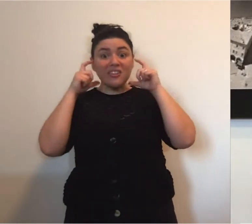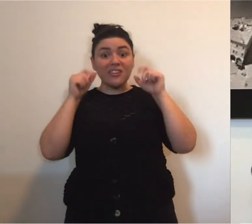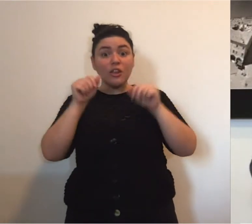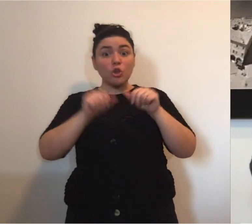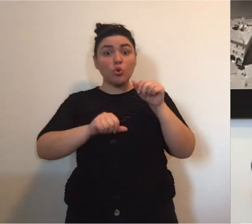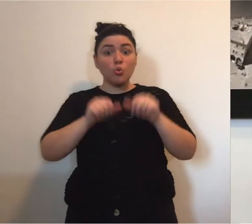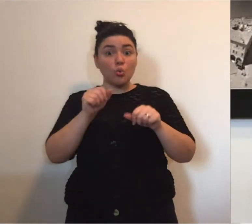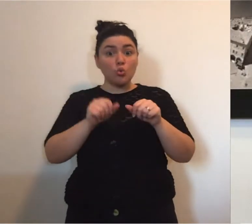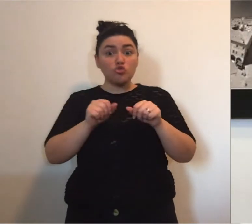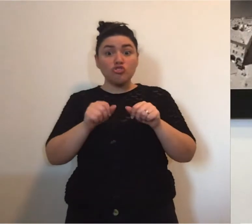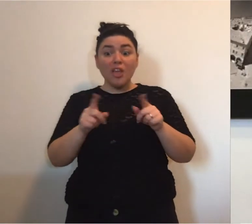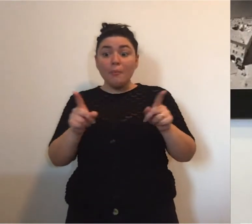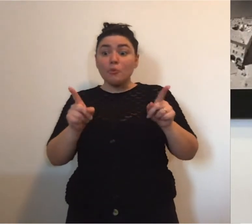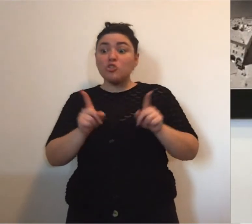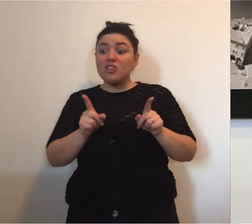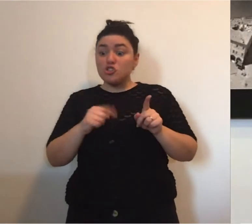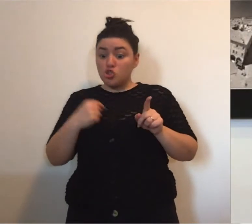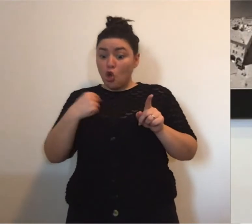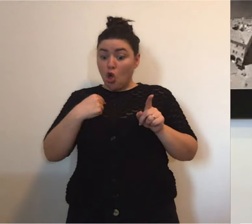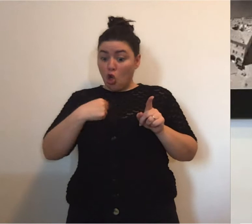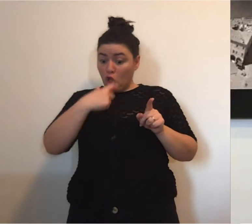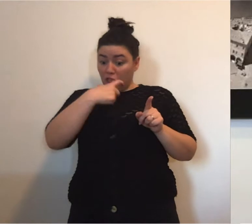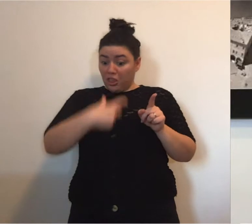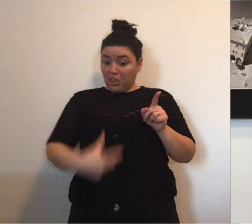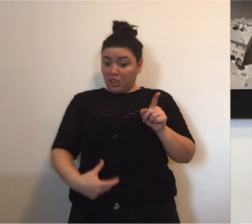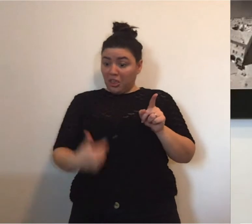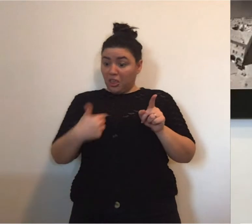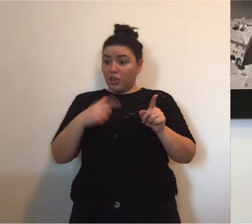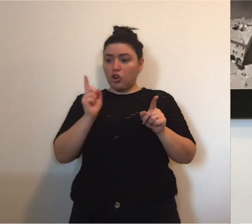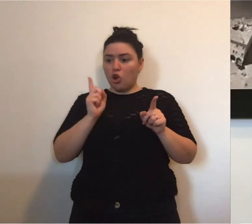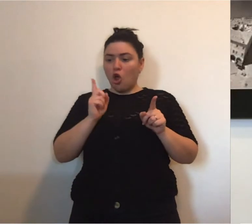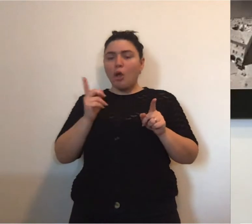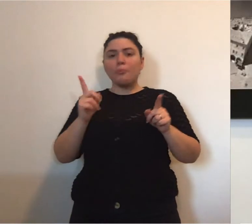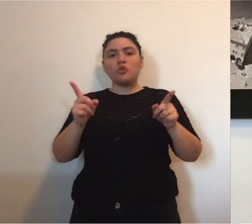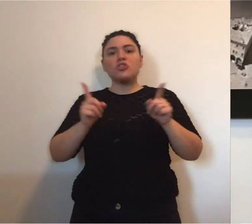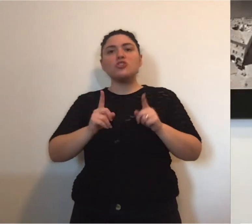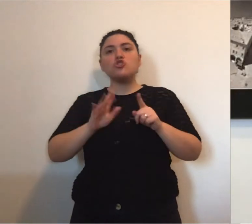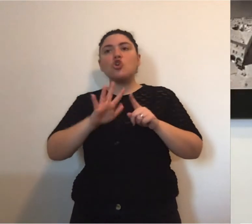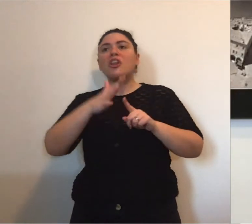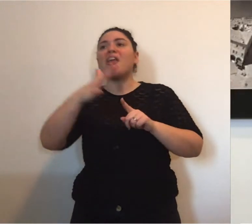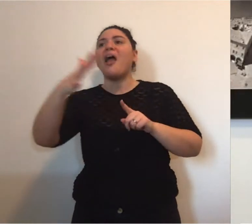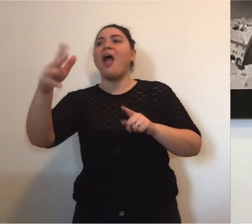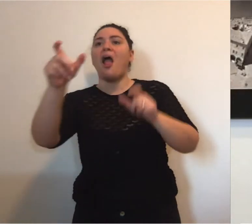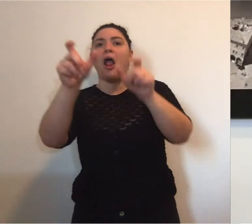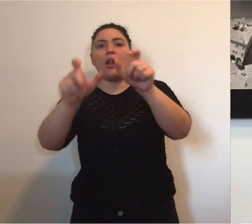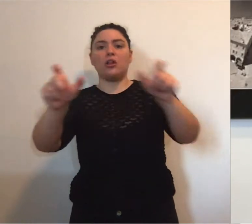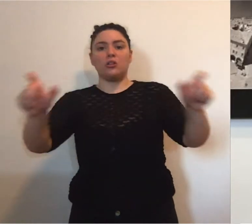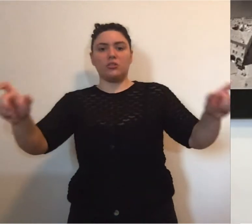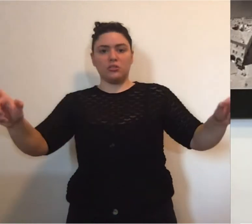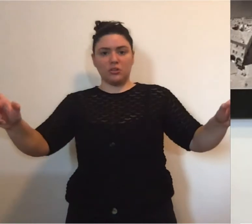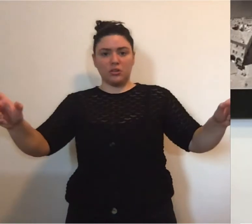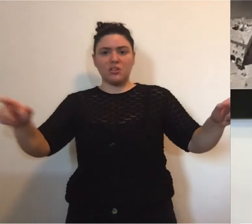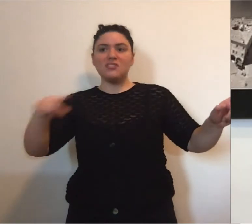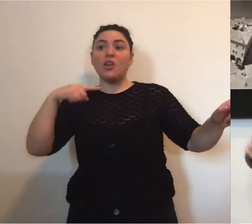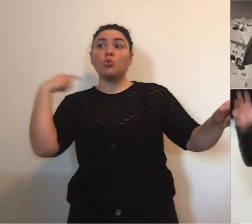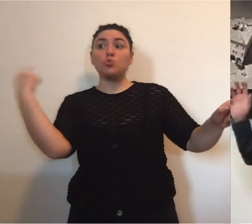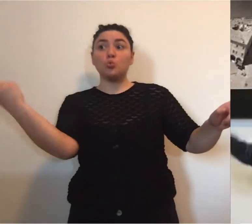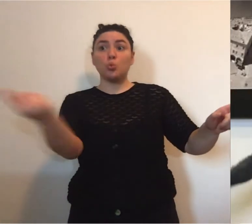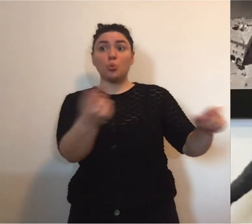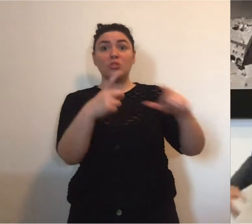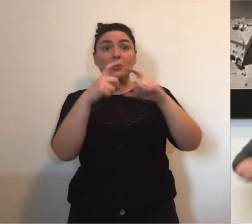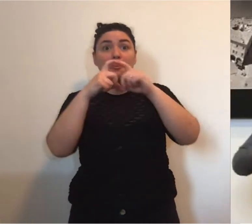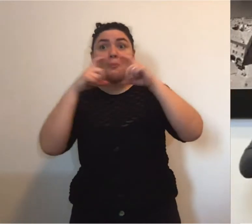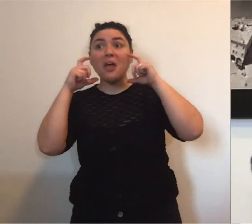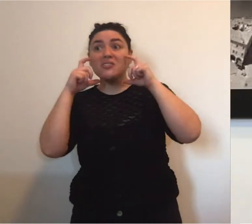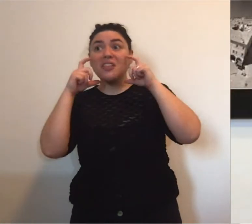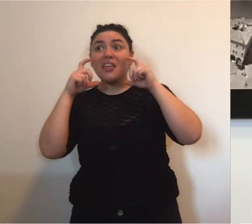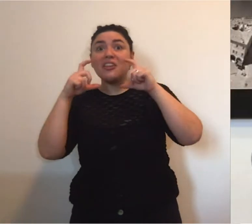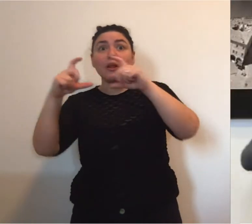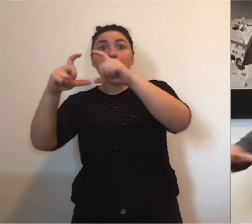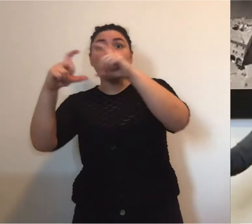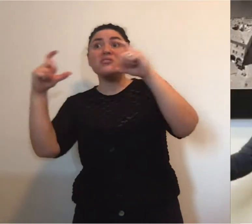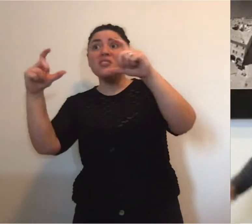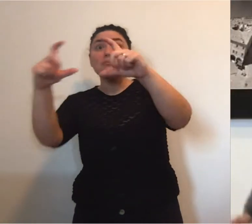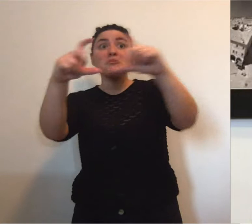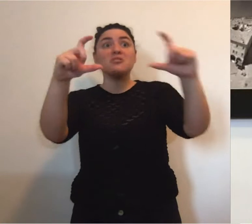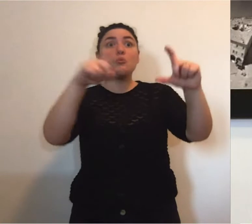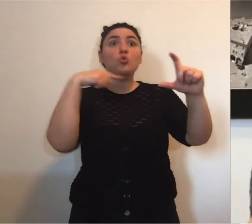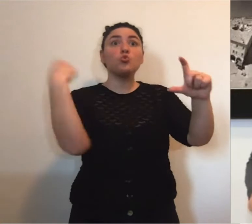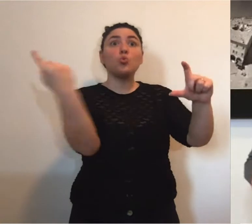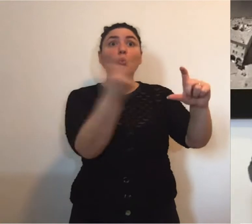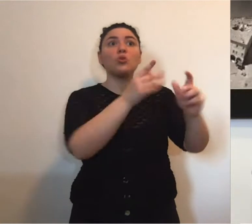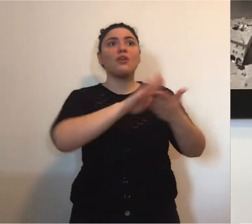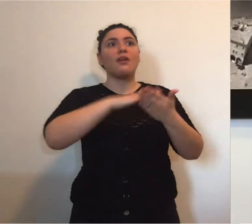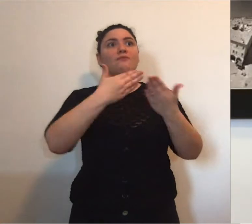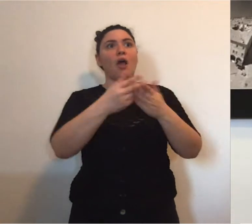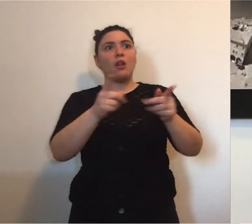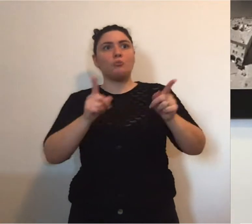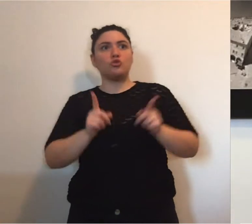in particolare, lo ribadisco, la mascherina chirurgica non protegge chi le indossa ma protegge chi sta attorno a chi